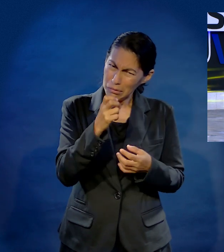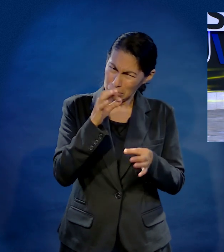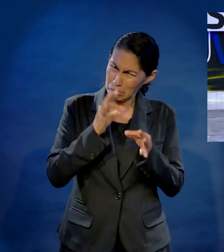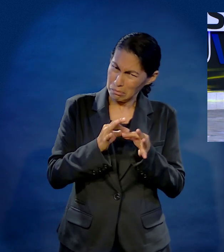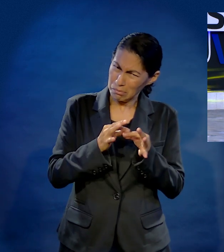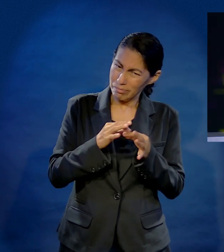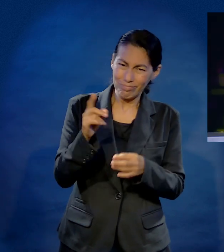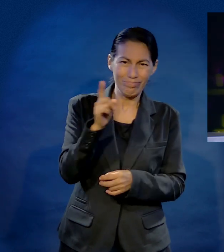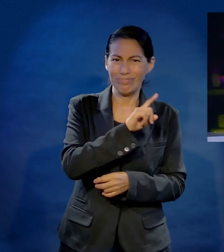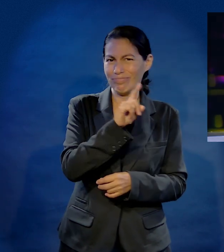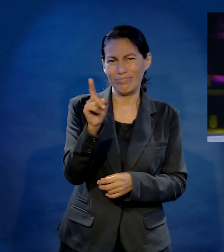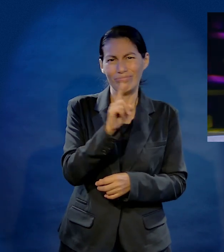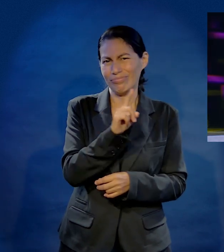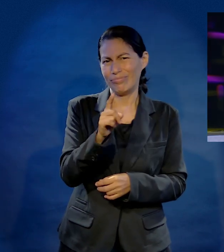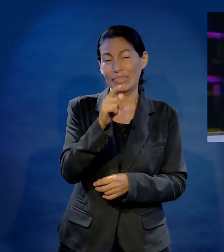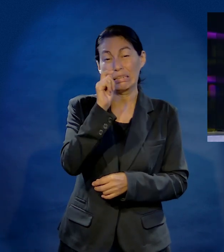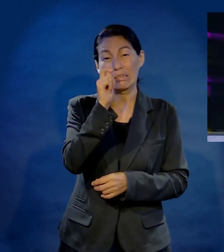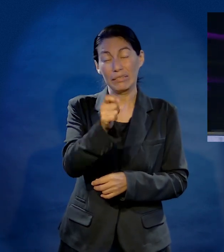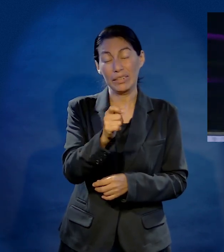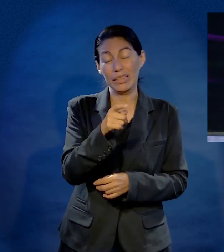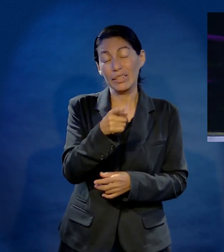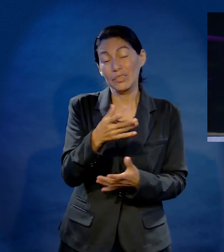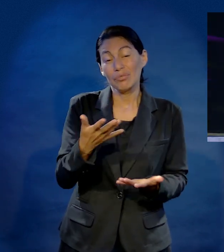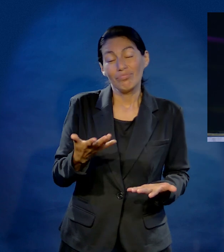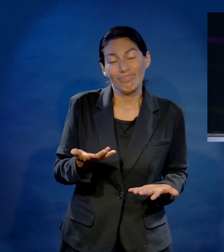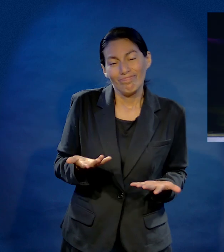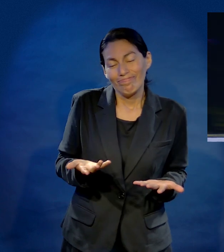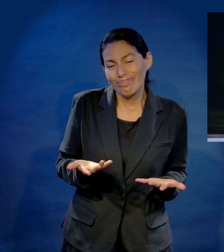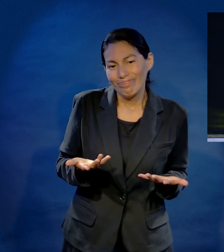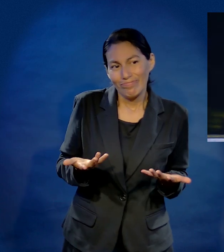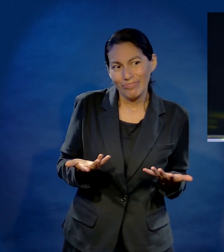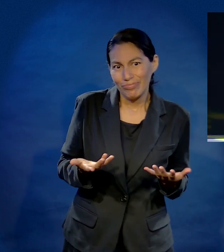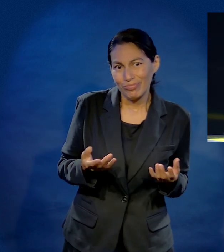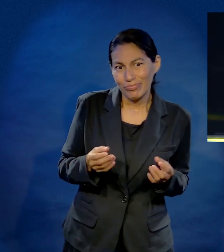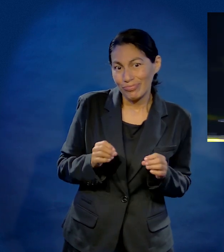entonces, eso no es señal de que estás listo para tener novio o novio, eso es señal de que eres muy dramático.